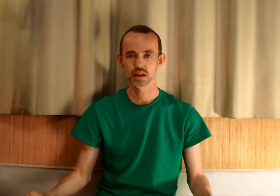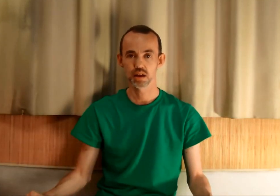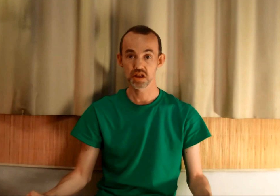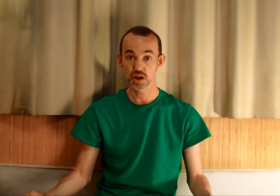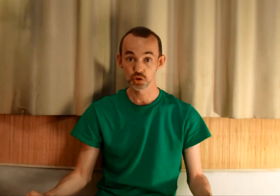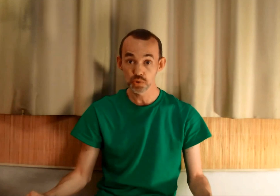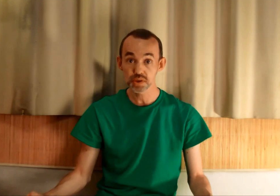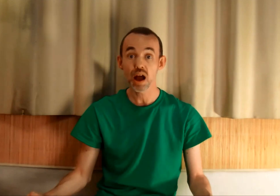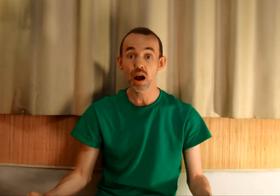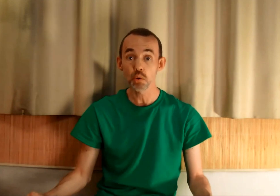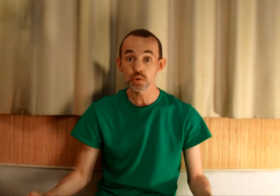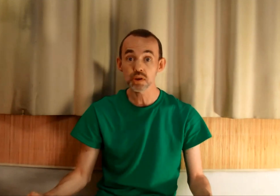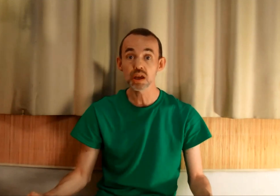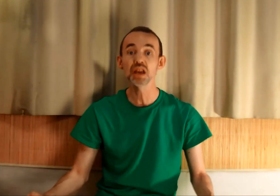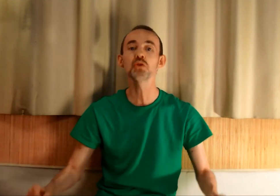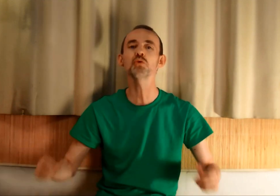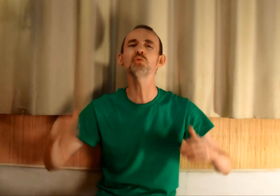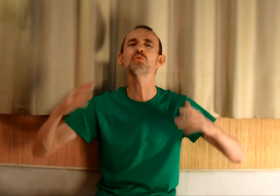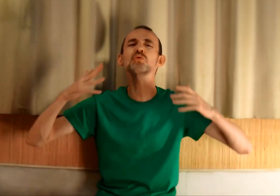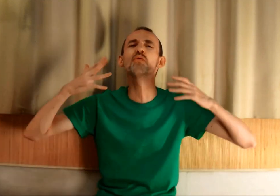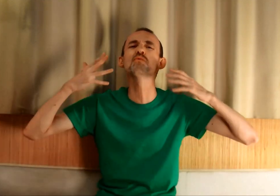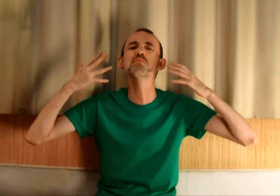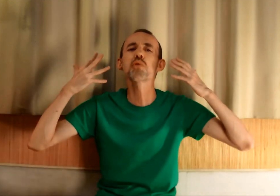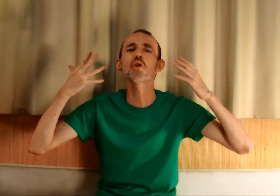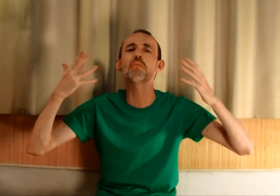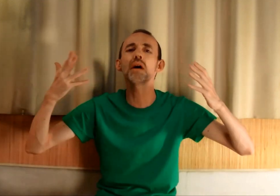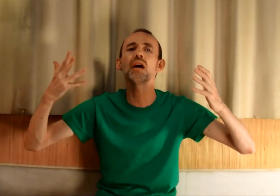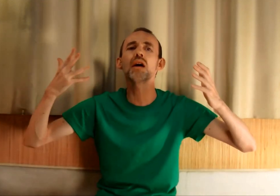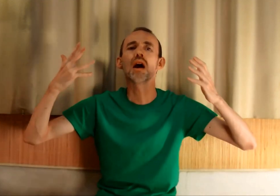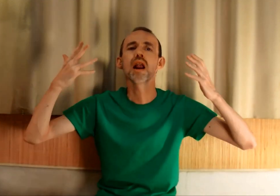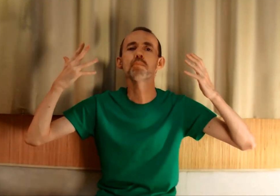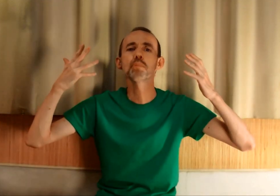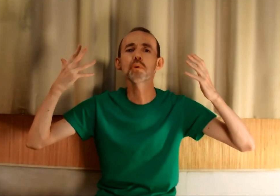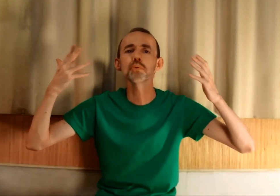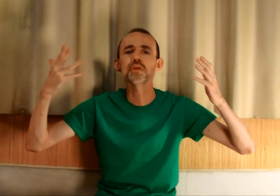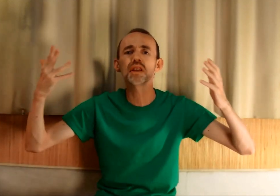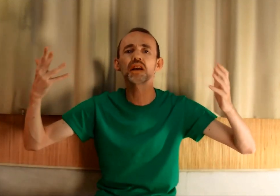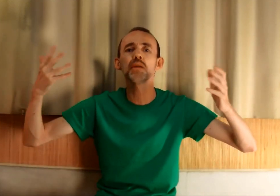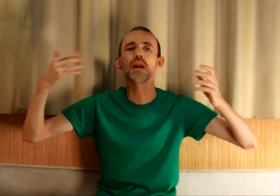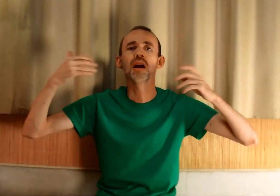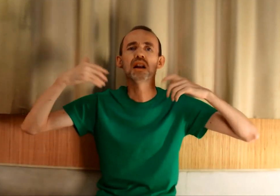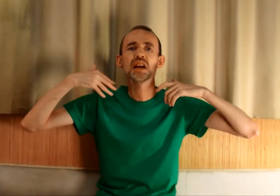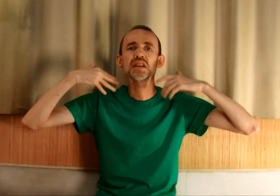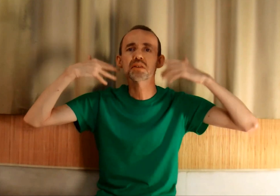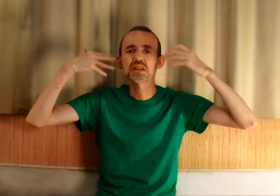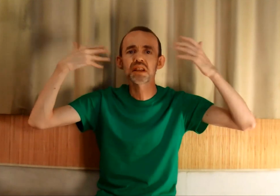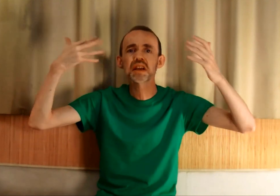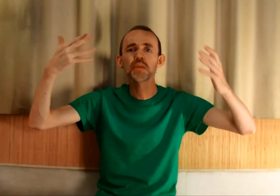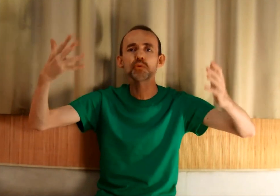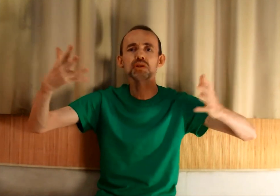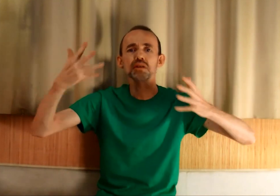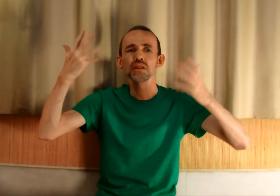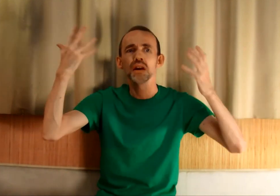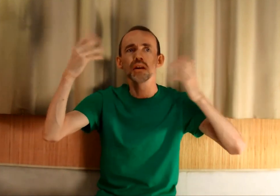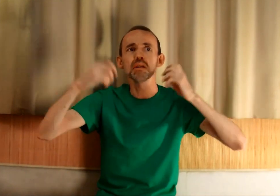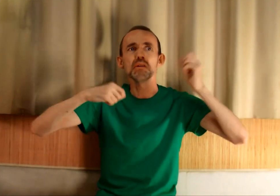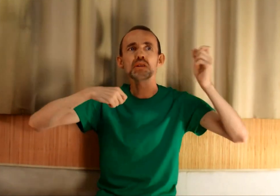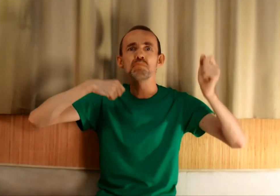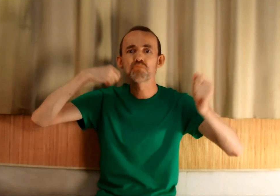Il y a juste à oser. Et tout ce que vous promet la peur de terrible, les risques terribles de ce qui